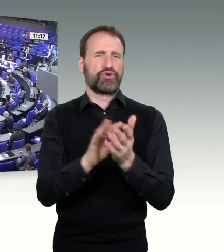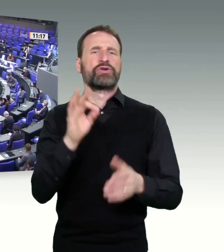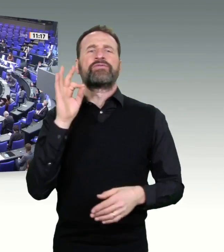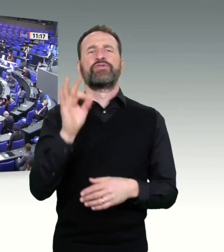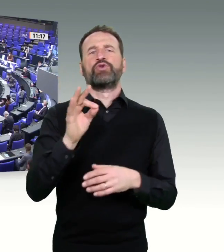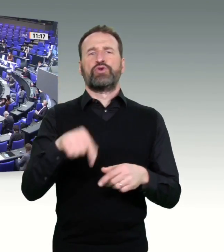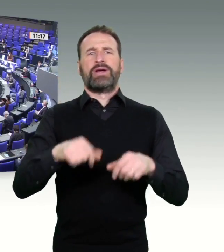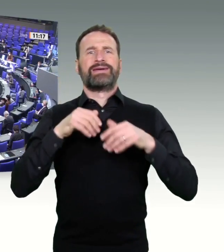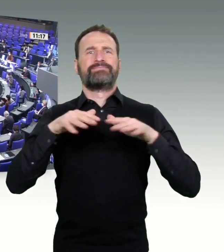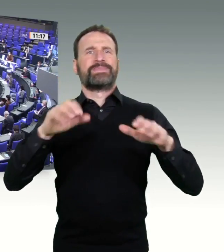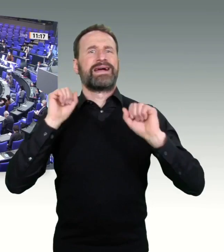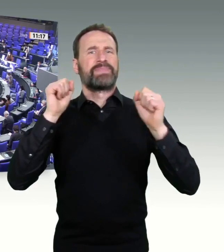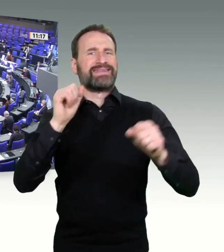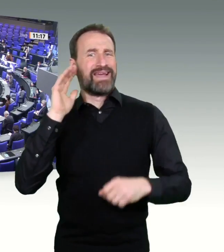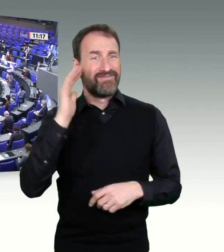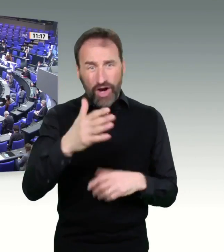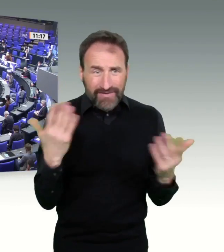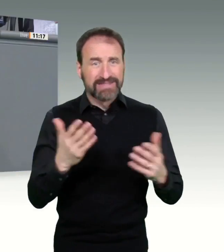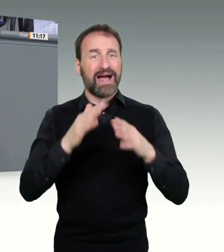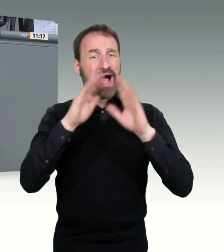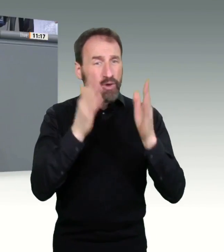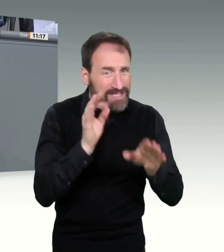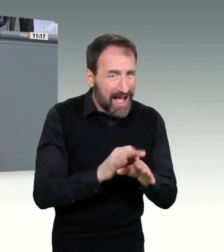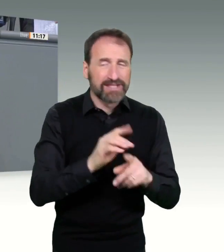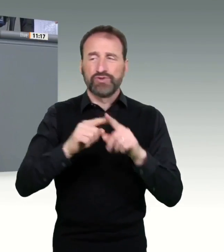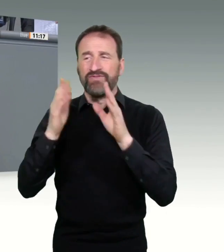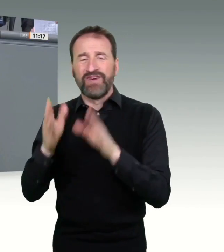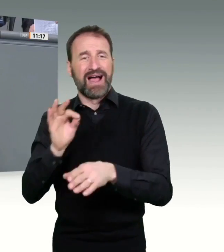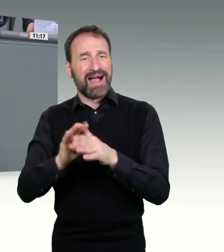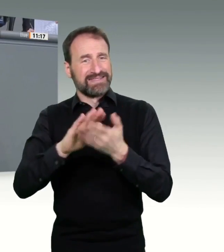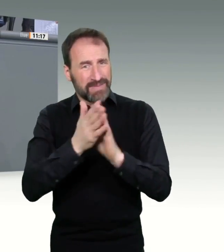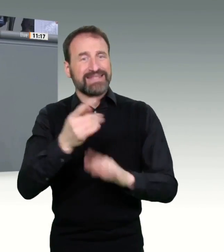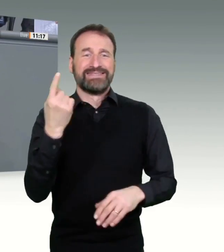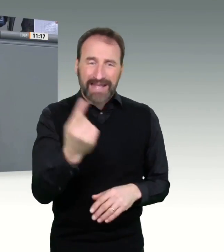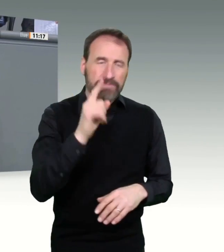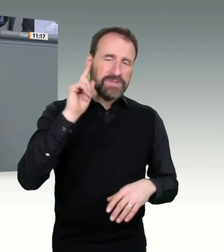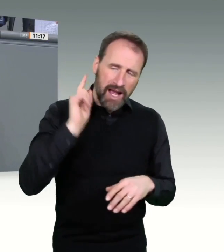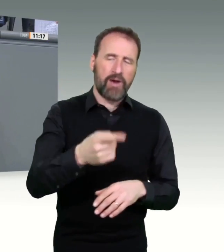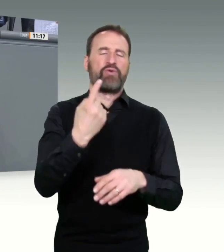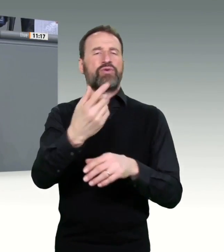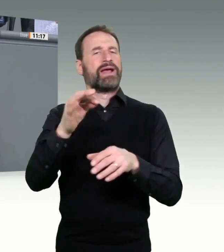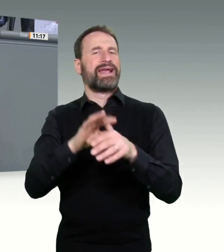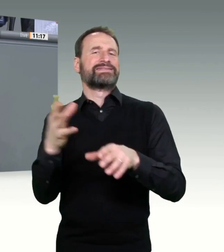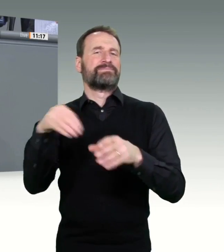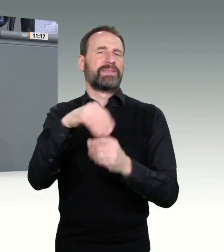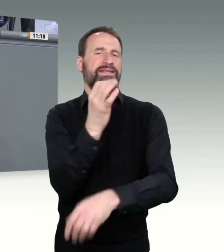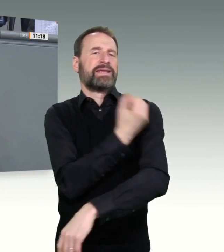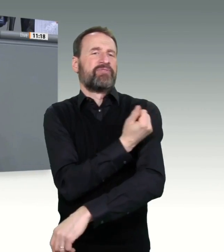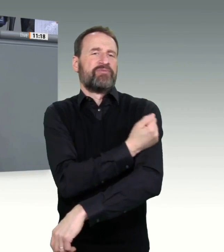Eine Registrierung ist dann auch nicht mehr notwendig, da die Terminvergabe am sinnvollsten direkt und wie gewohnt in der Arztpraxis erfolgt. Der Arzt